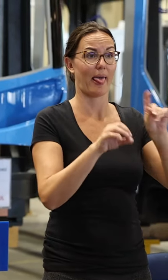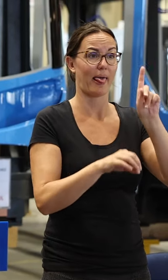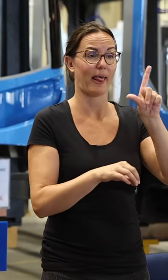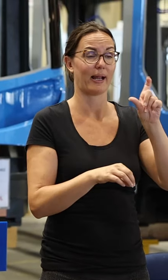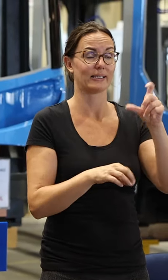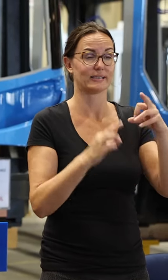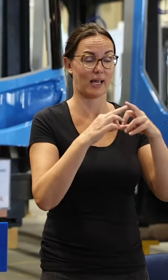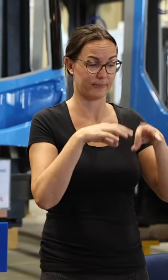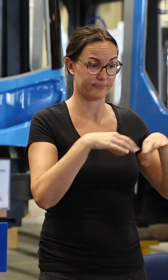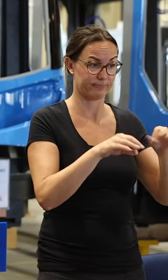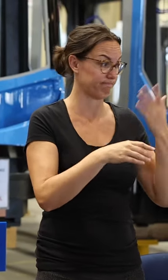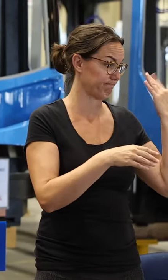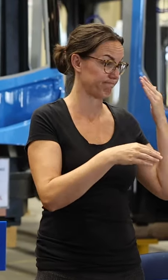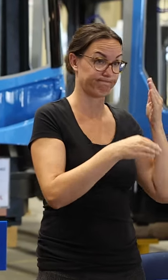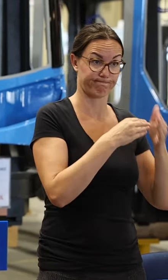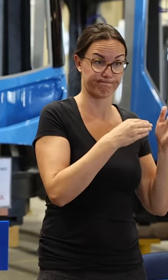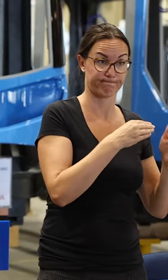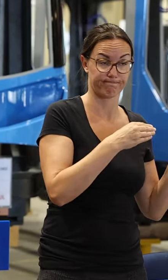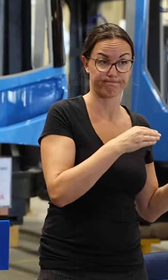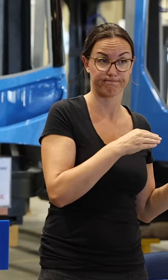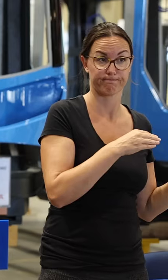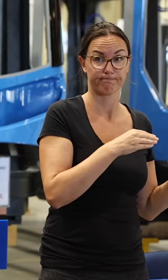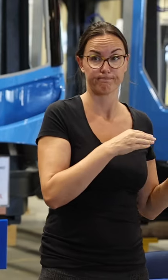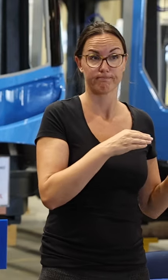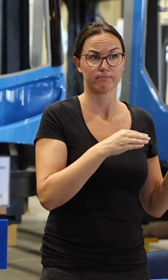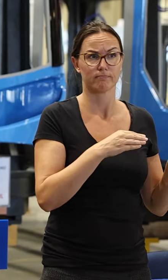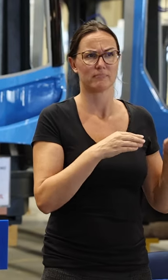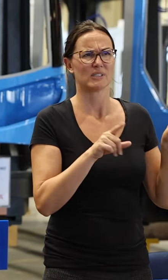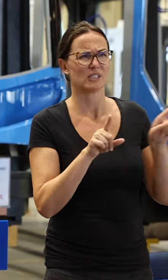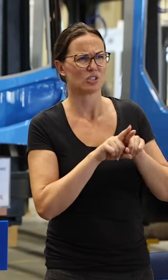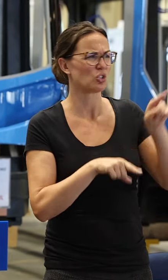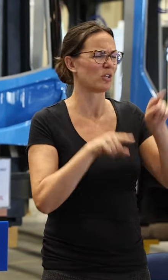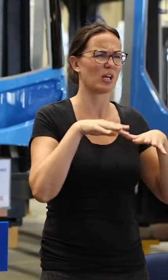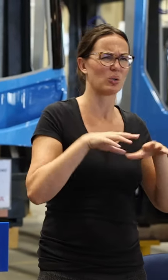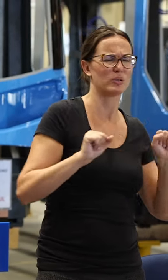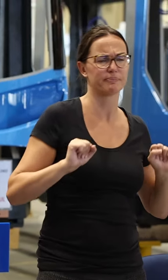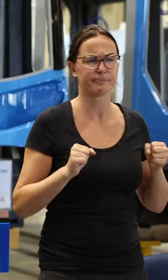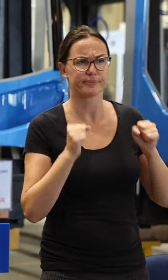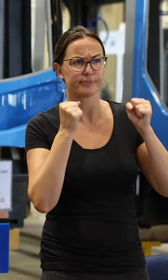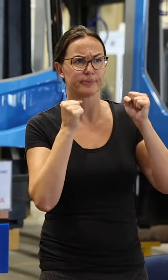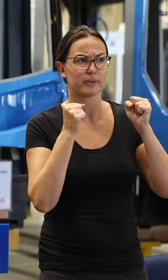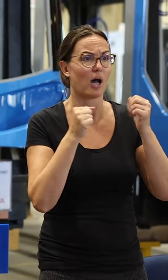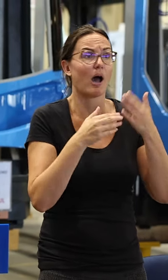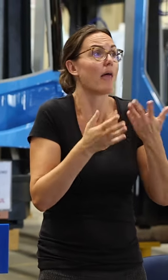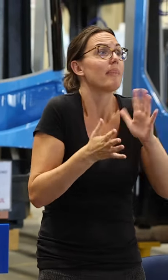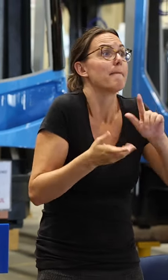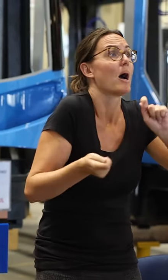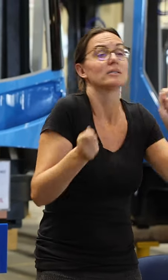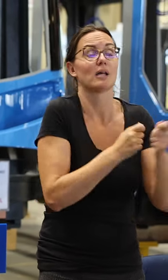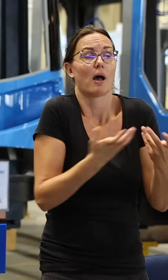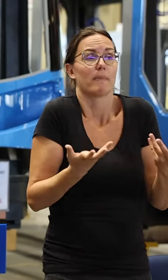koji su nedavno završeni. Zbog toga je bilo neko negodovanje jednog dijela građana. Međutim, nema alternative.